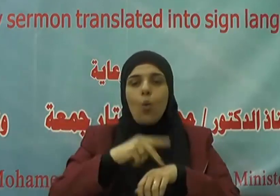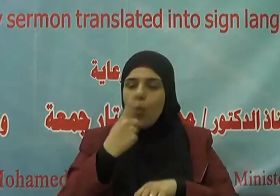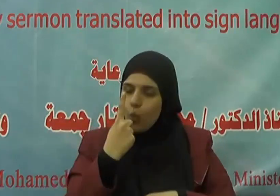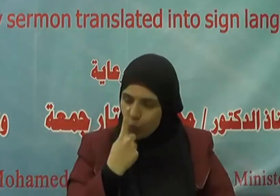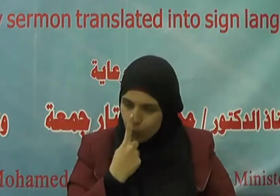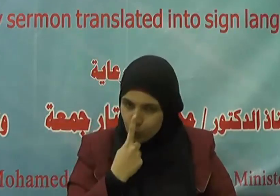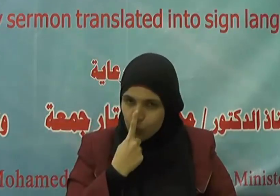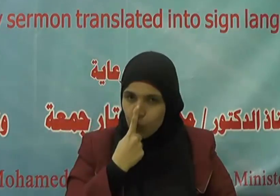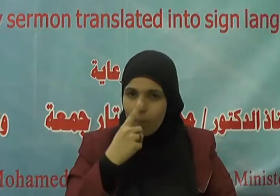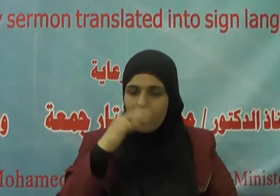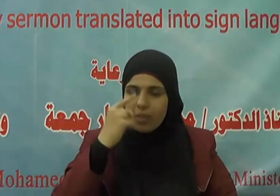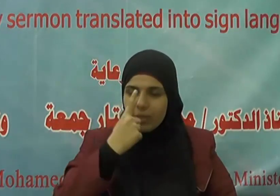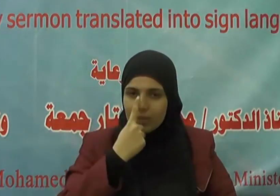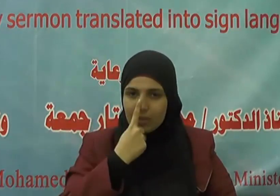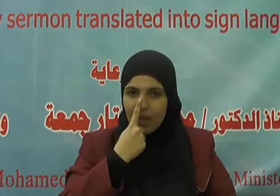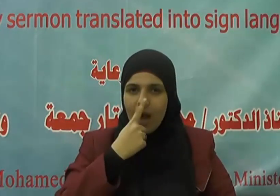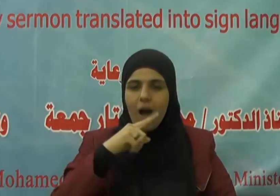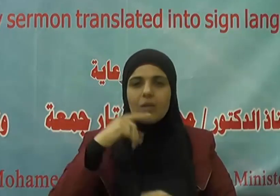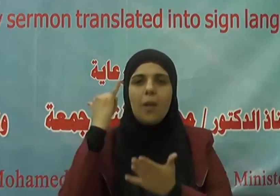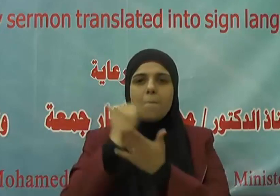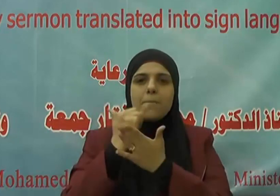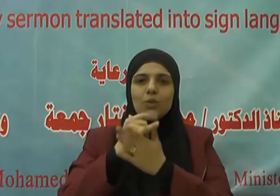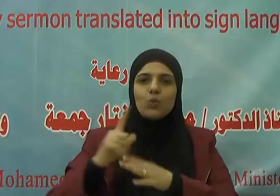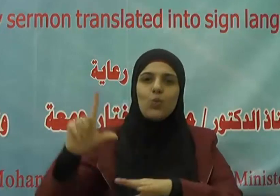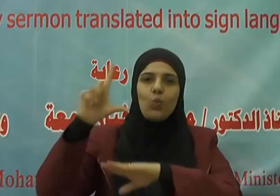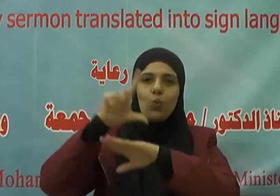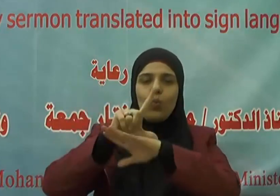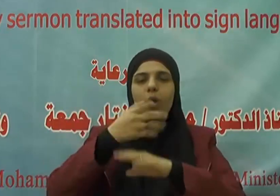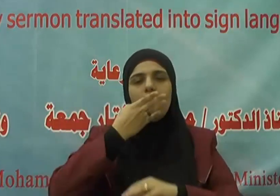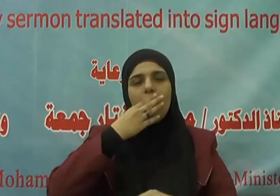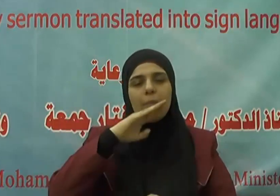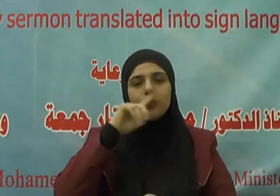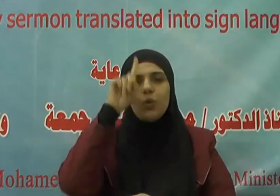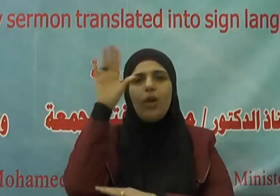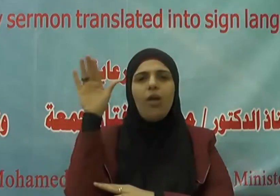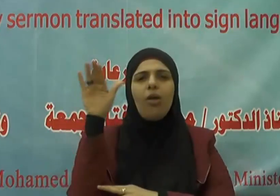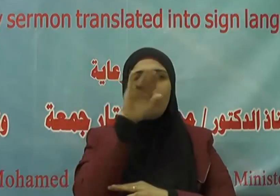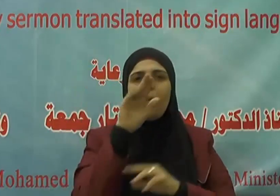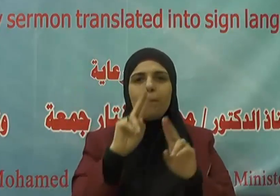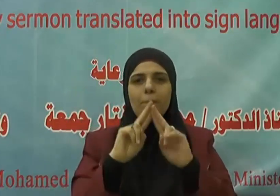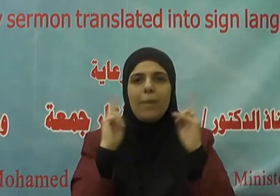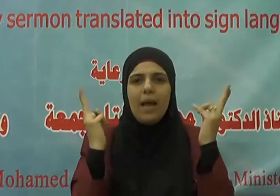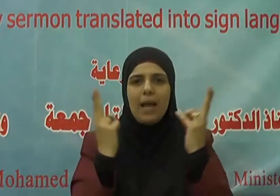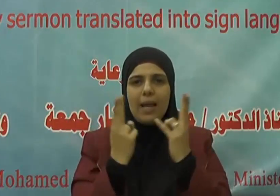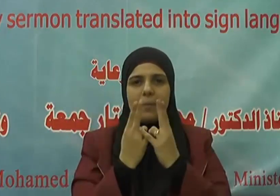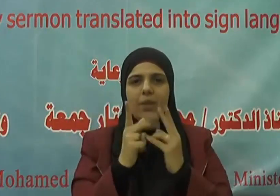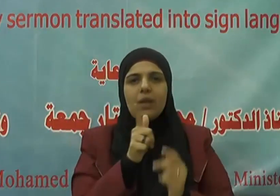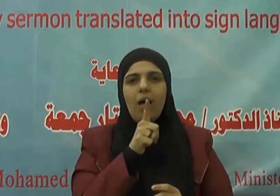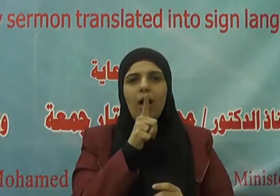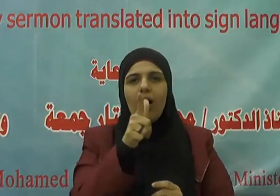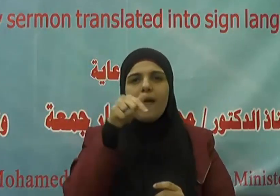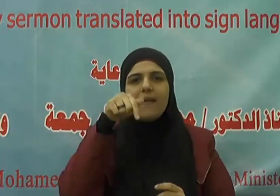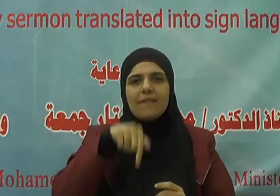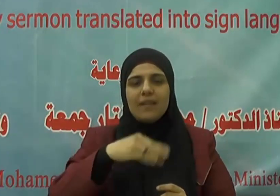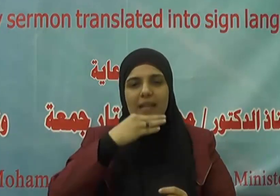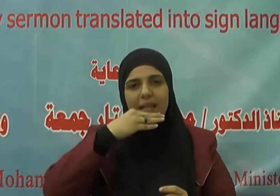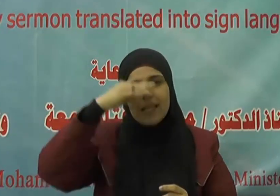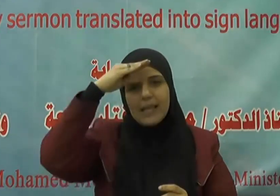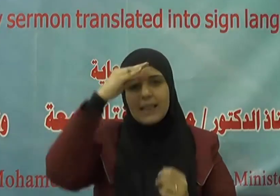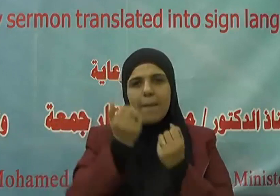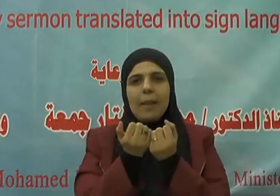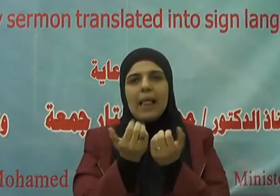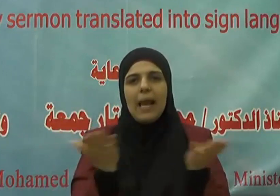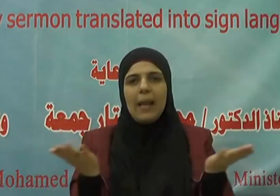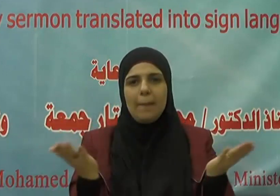ولي الأمر الحمد لله رب العالمين القائل في كتابه